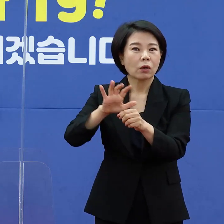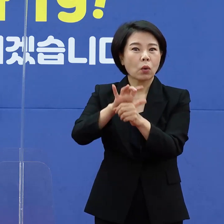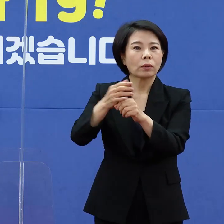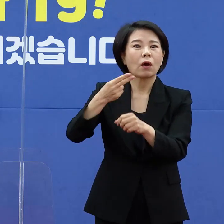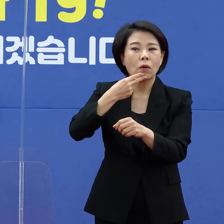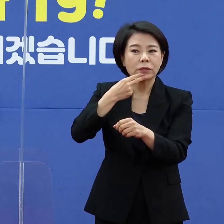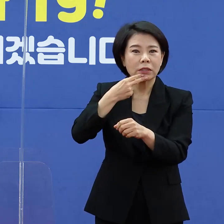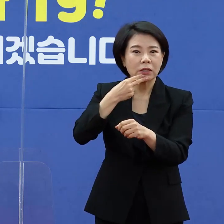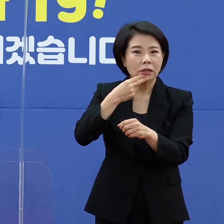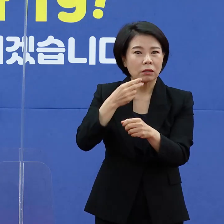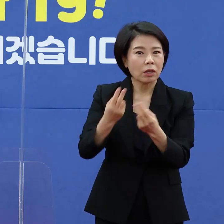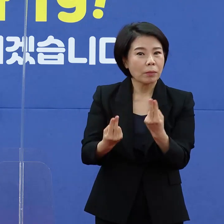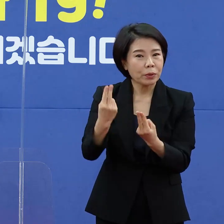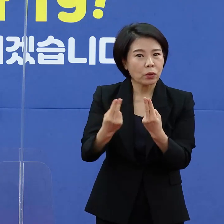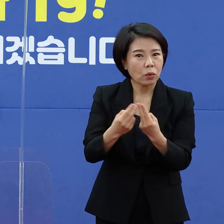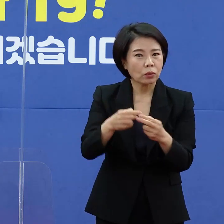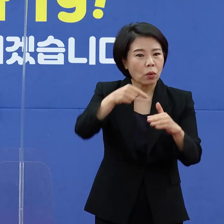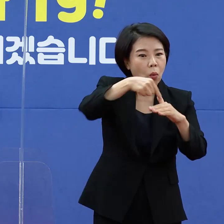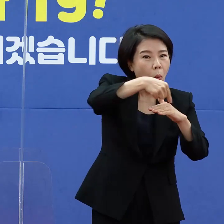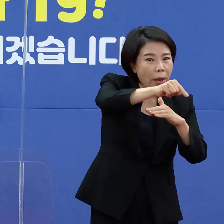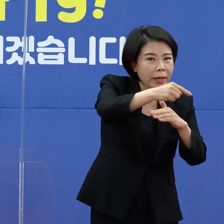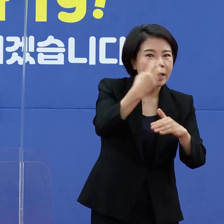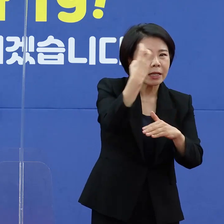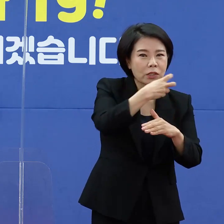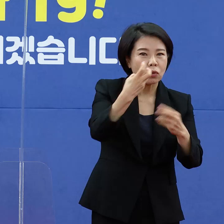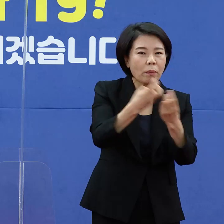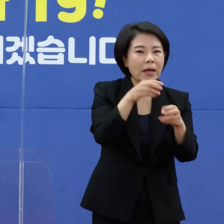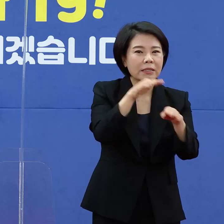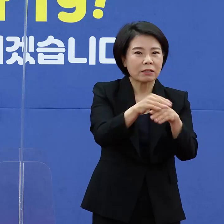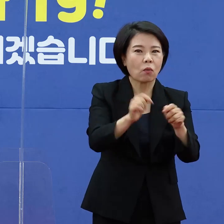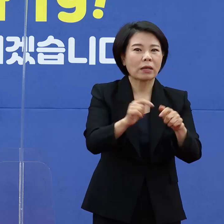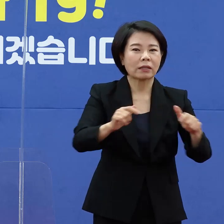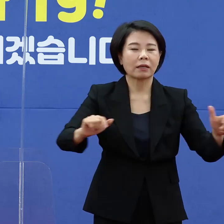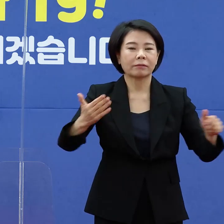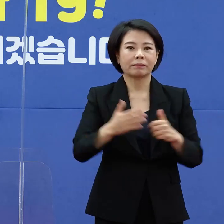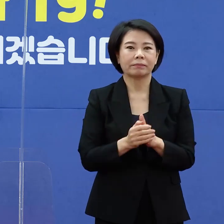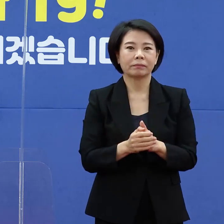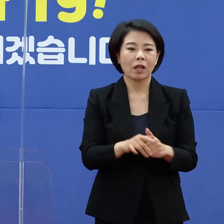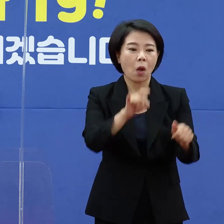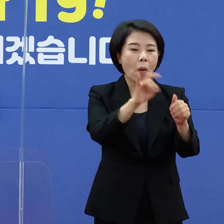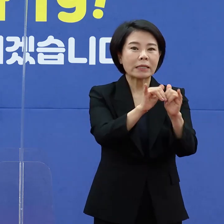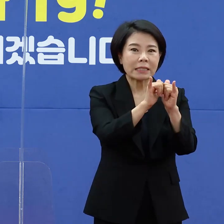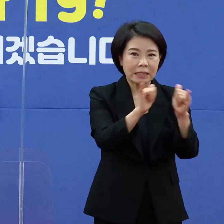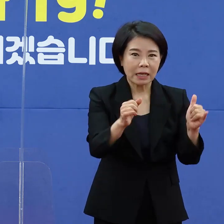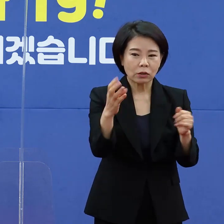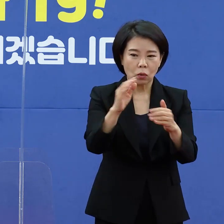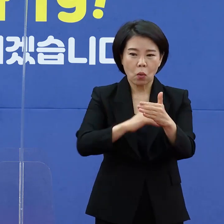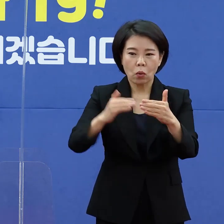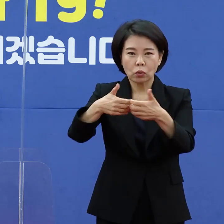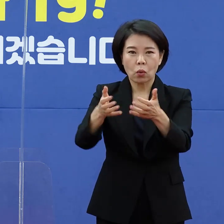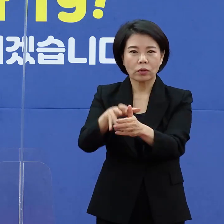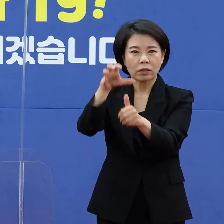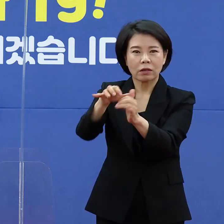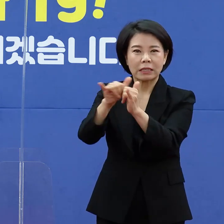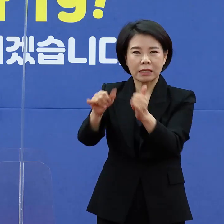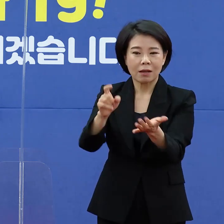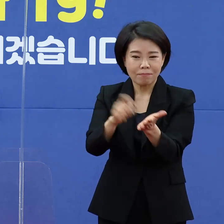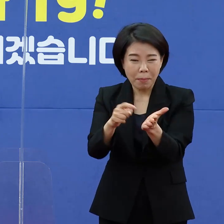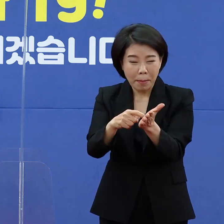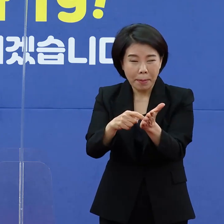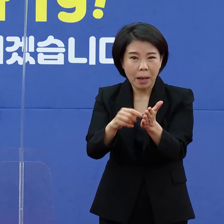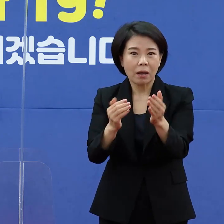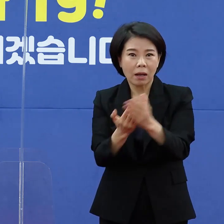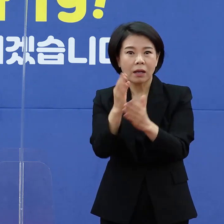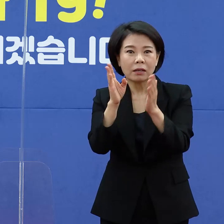대응하기 위해서 외래 진료 체계를 확대합니다. 확진자 및 공동격리자에게 응급 상황 발생